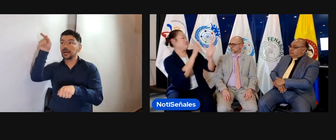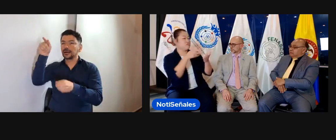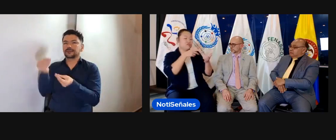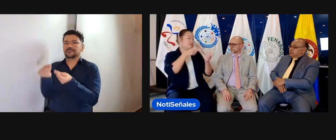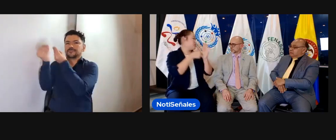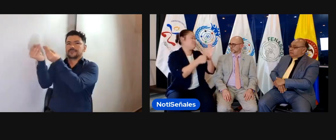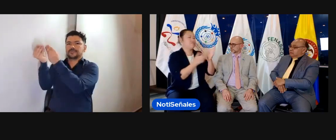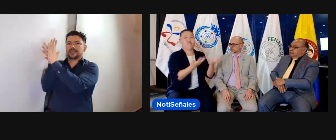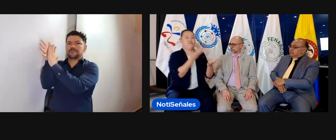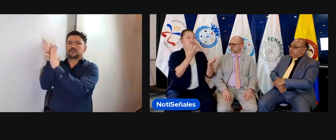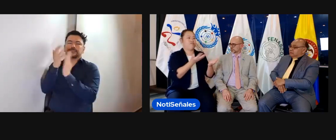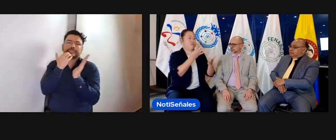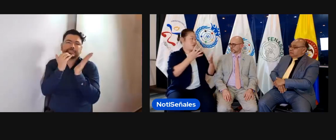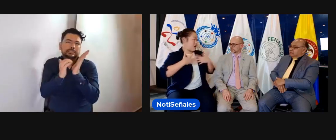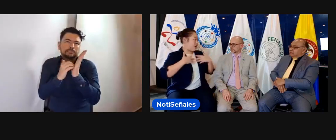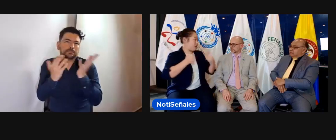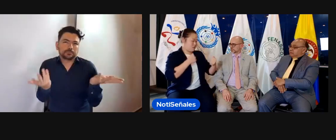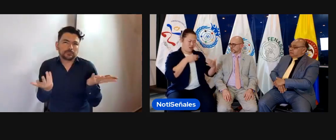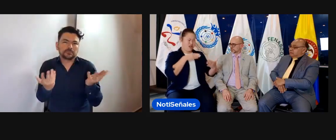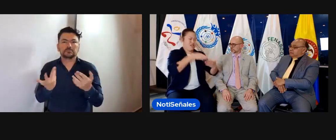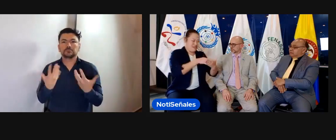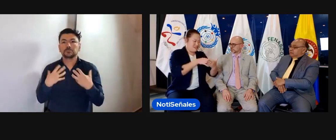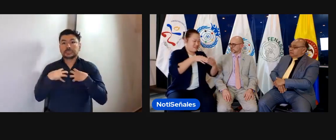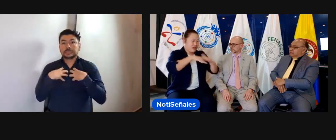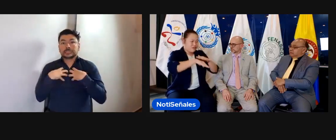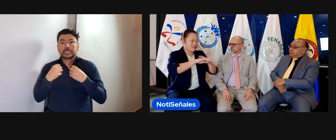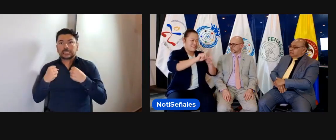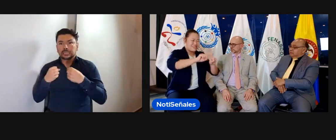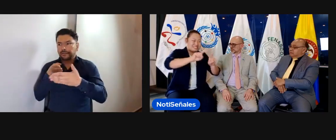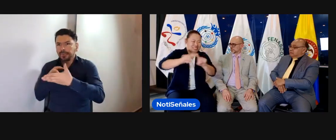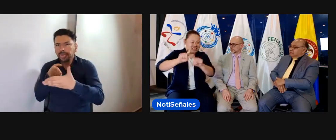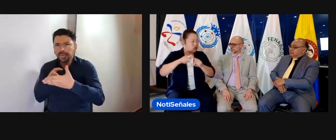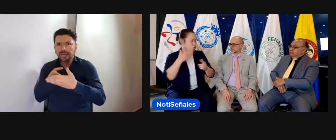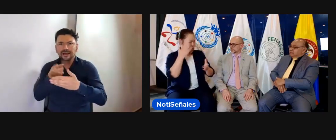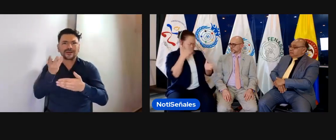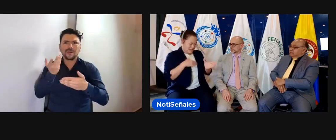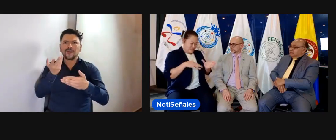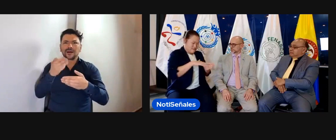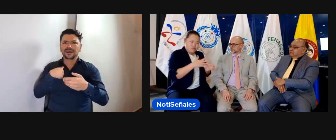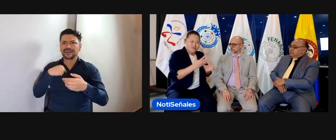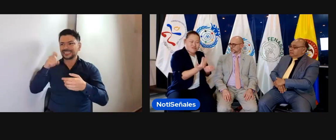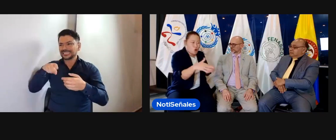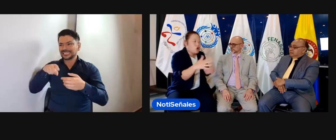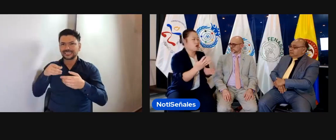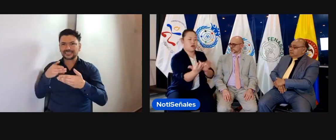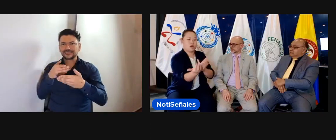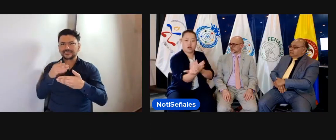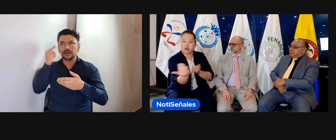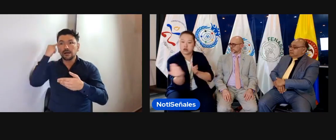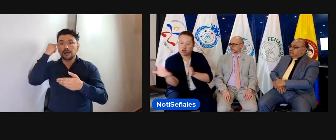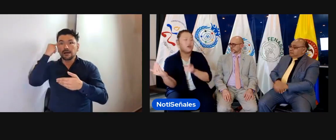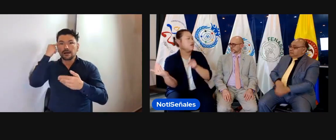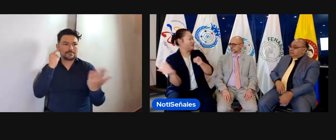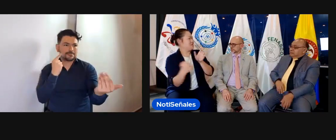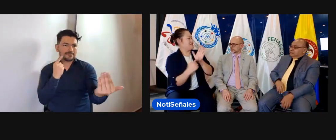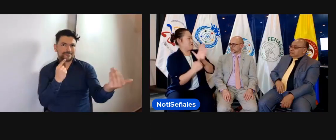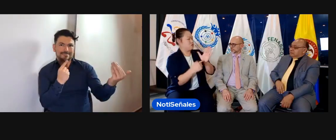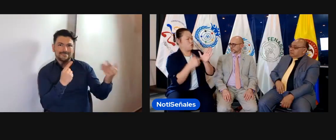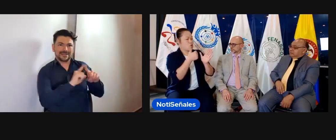Que busquen esa misma filosofía, así como hacemos nosotros con la WFD. Porque efectivamente, si nosotros tenemos esas barreras, barreras, por